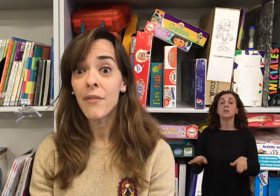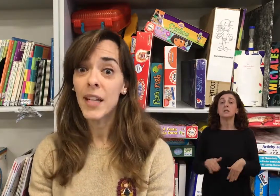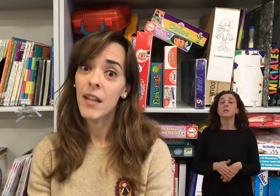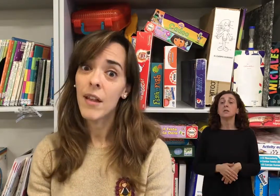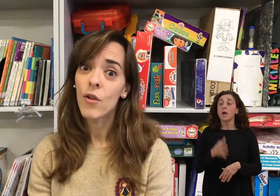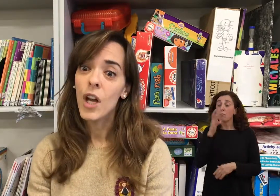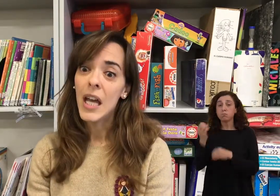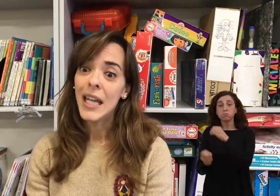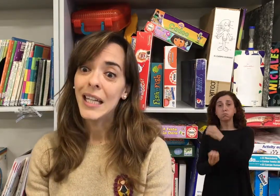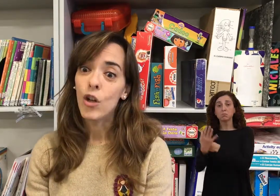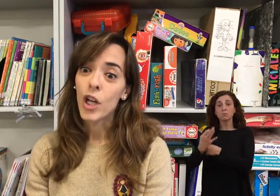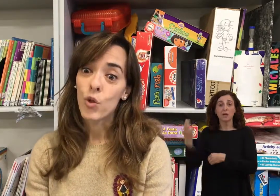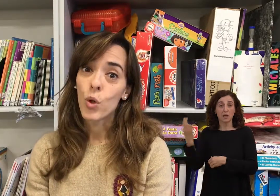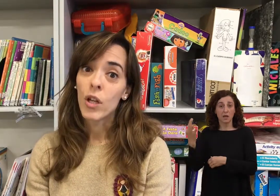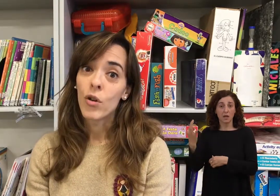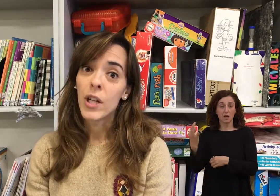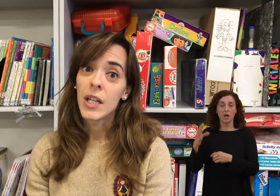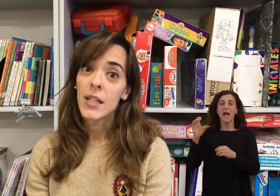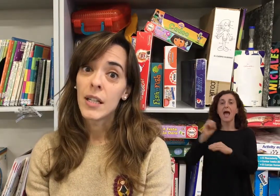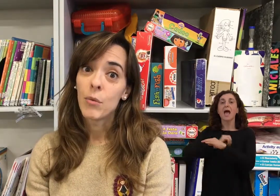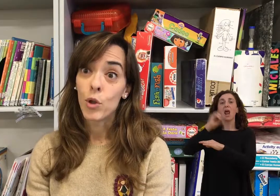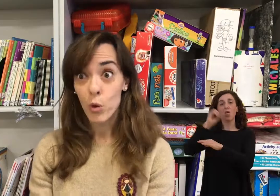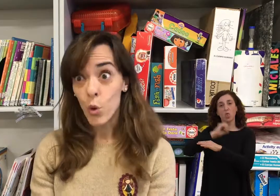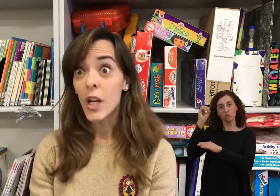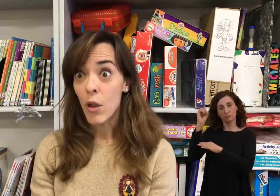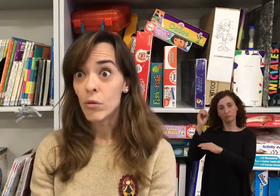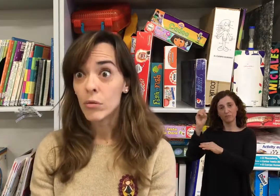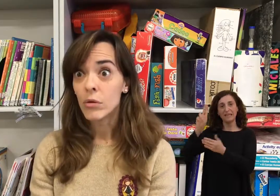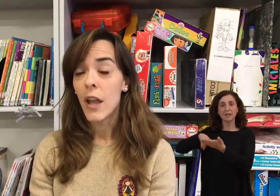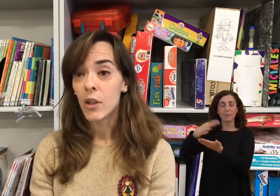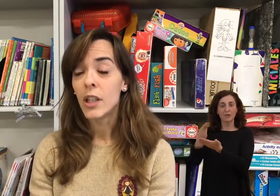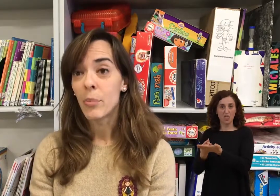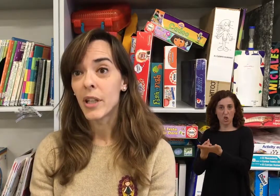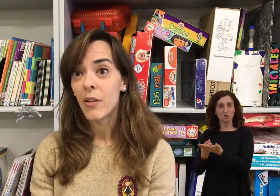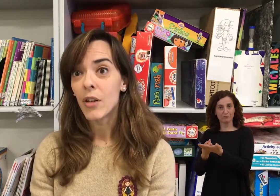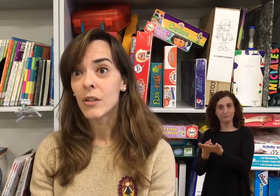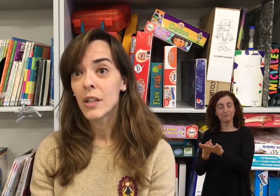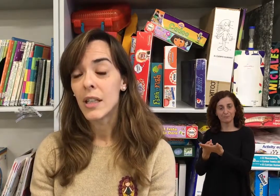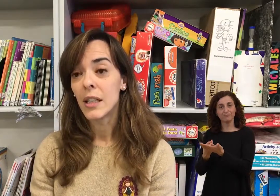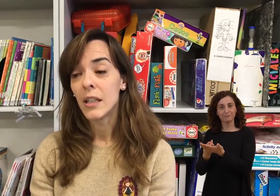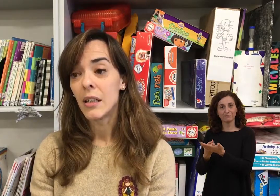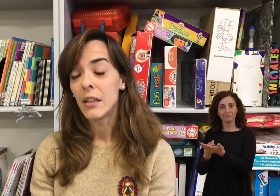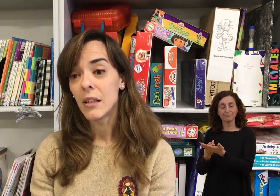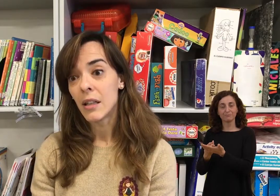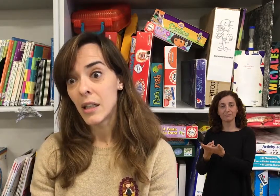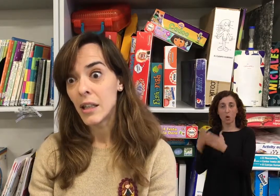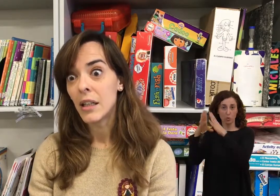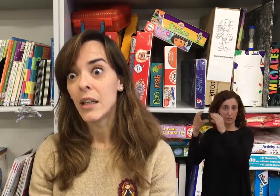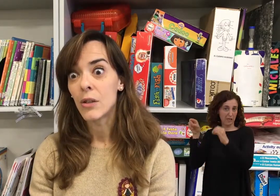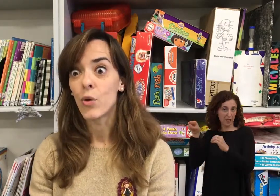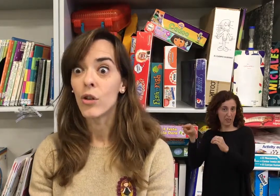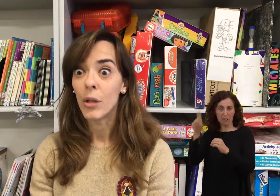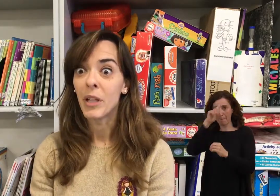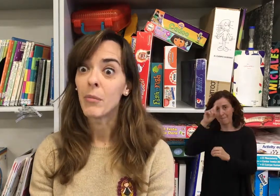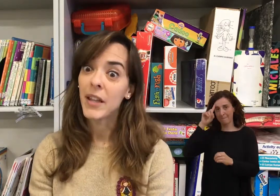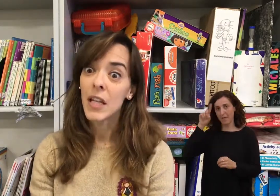finalizado y lo que ha surgido es un grado en interpretación que ha surgido también en Madrid.